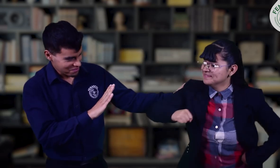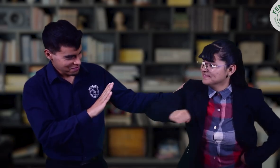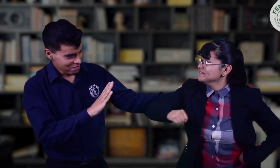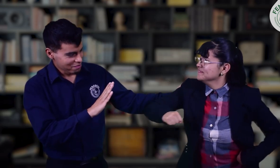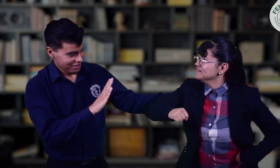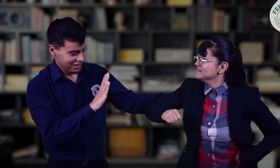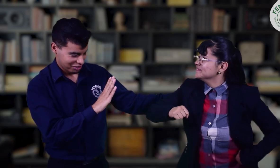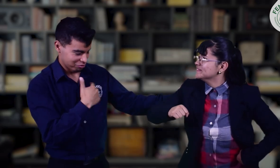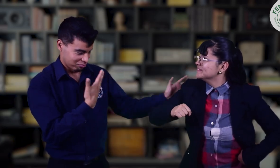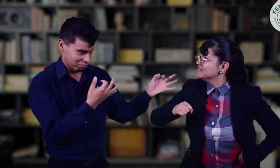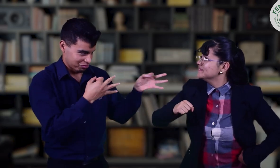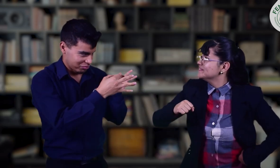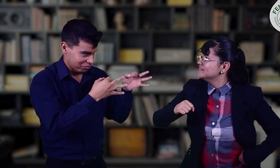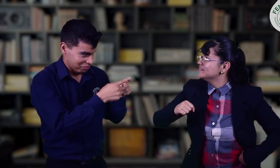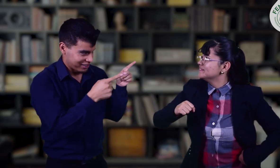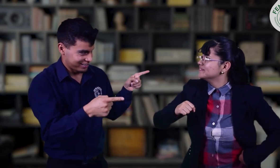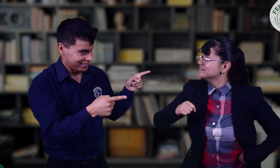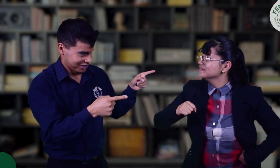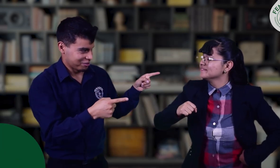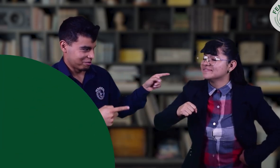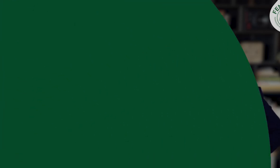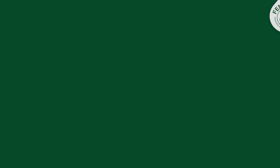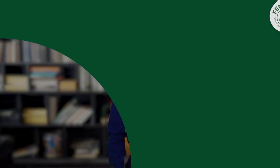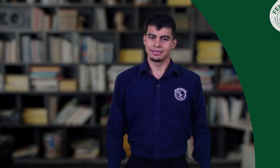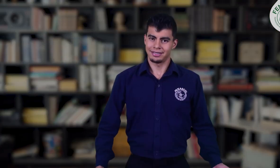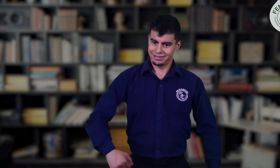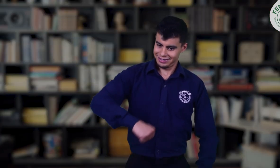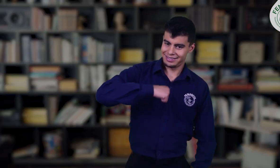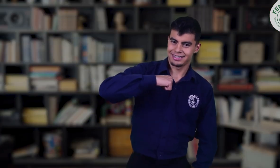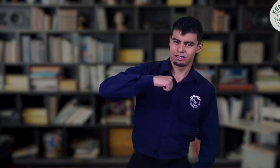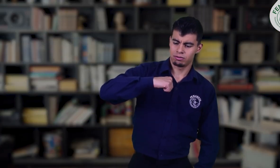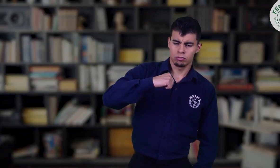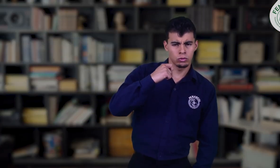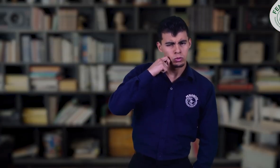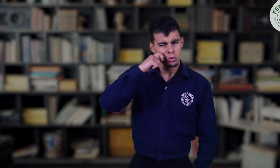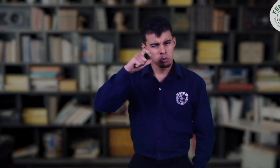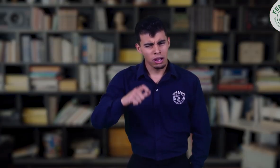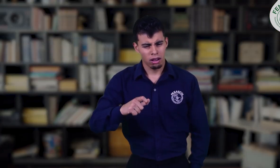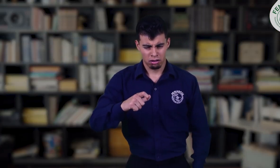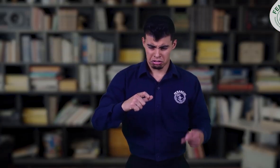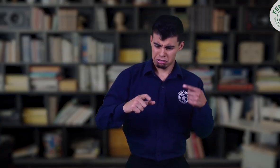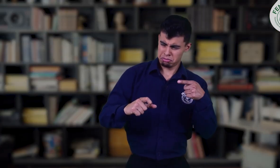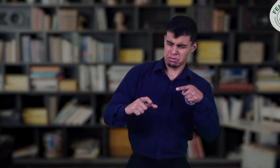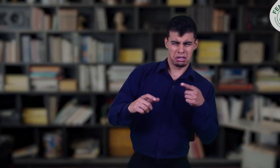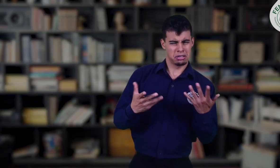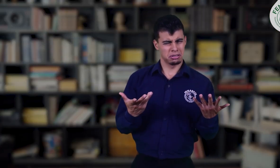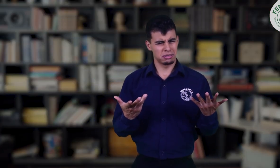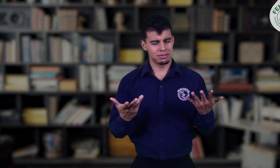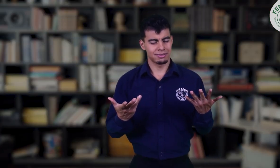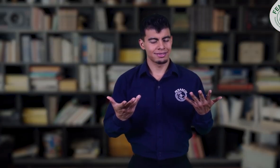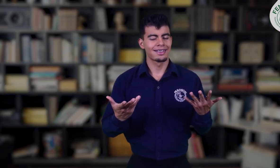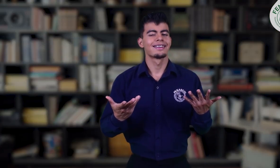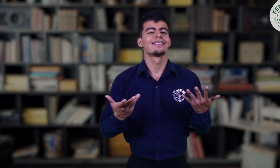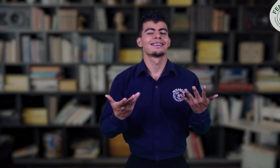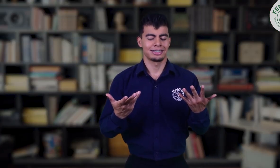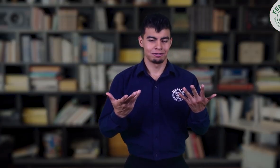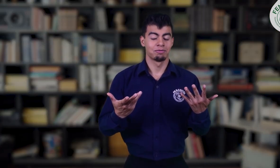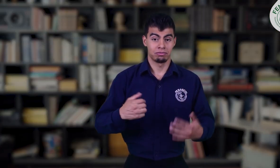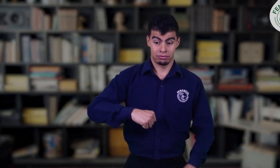derechos. Ven, yo te explico, ¿qué son los derechos humanos? En Colombia se reconoce